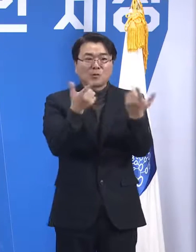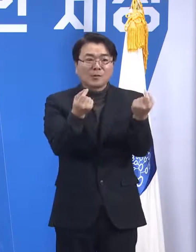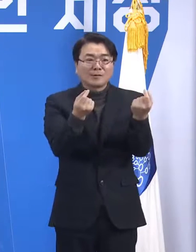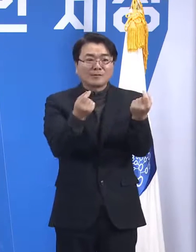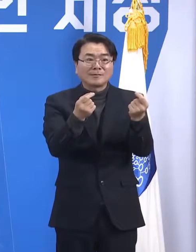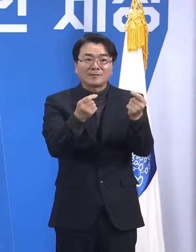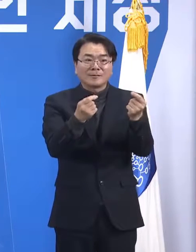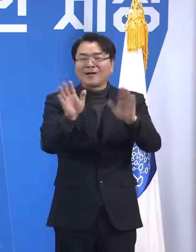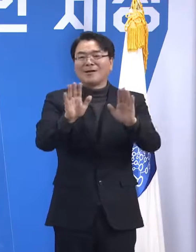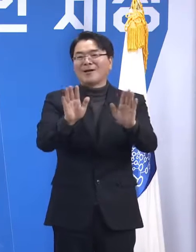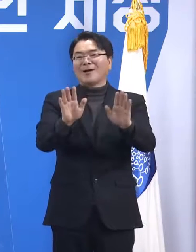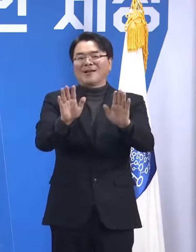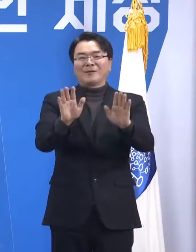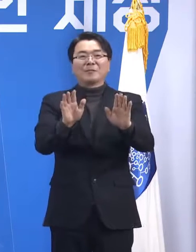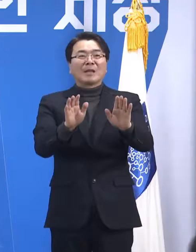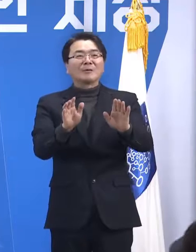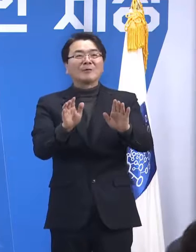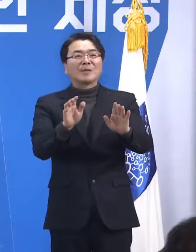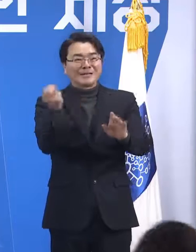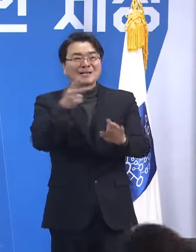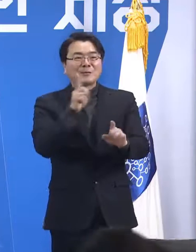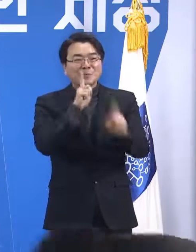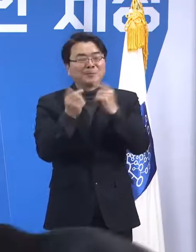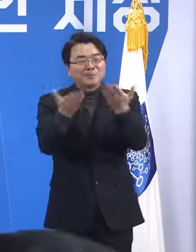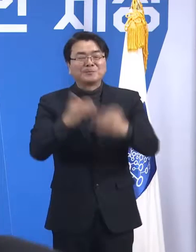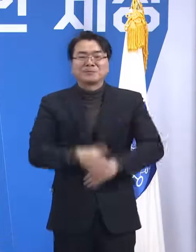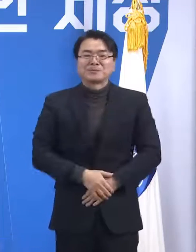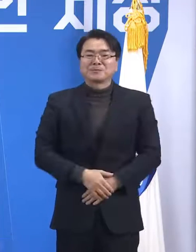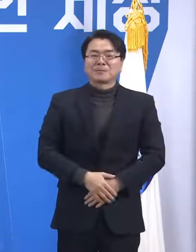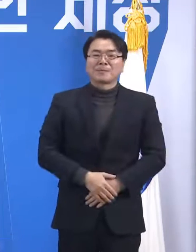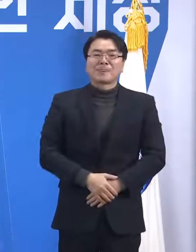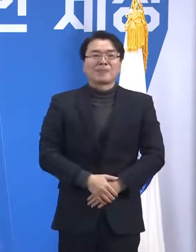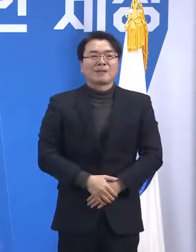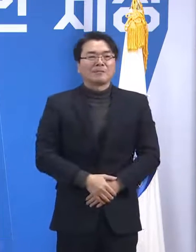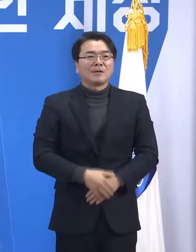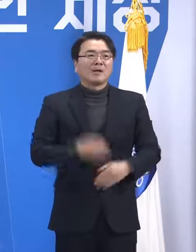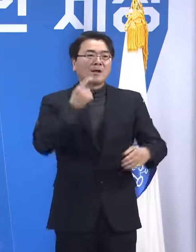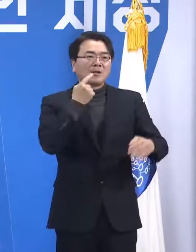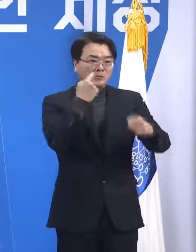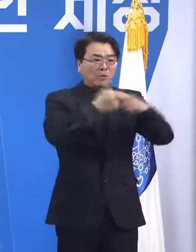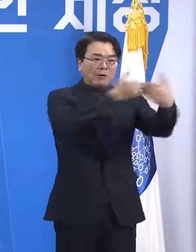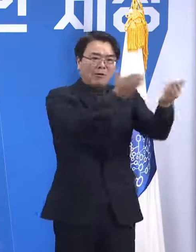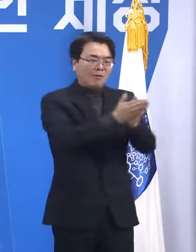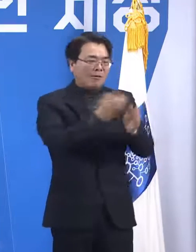얘기하죠. 자꾸 오해들을 하시는 것 같으니까요. 당정과 의견을 보이고 있다고 했는데